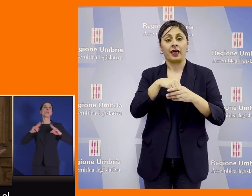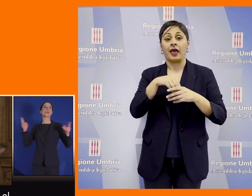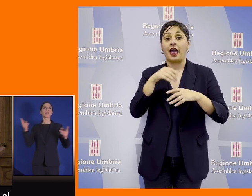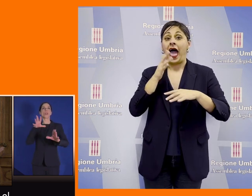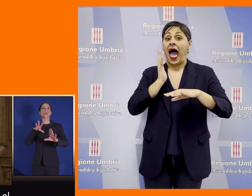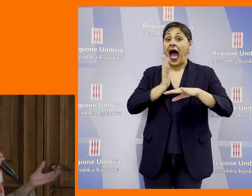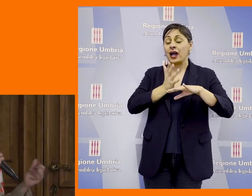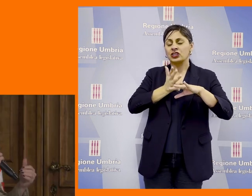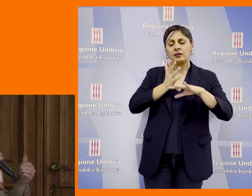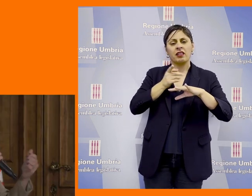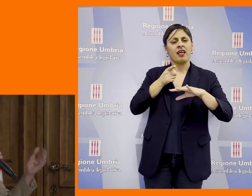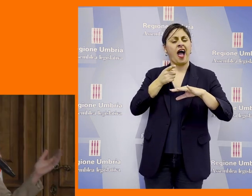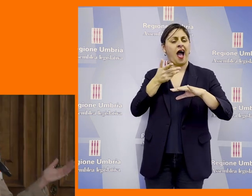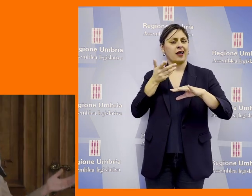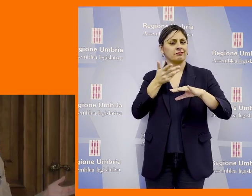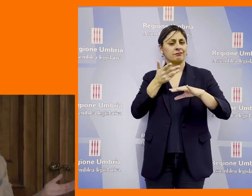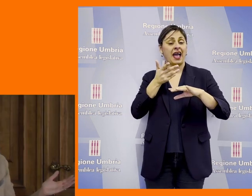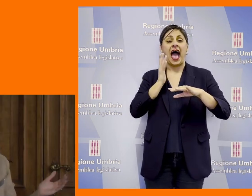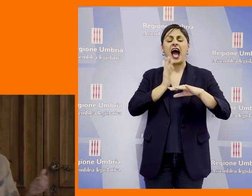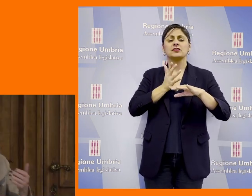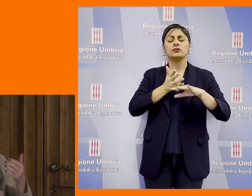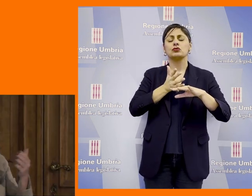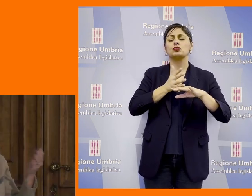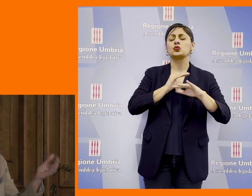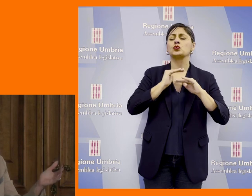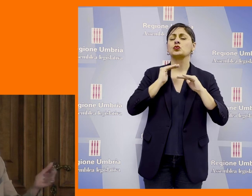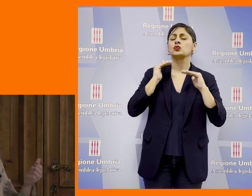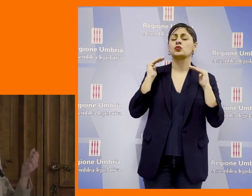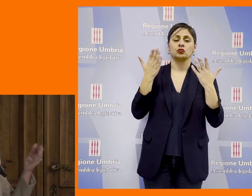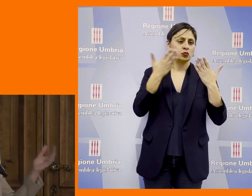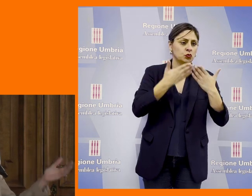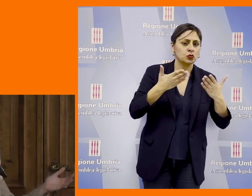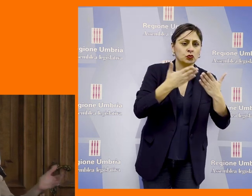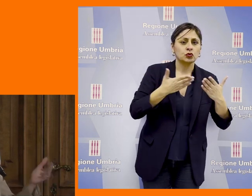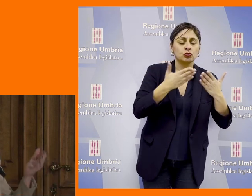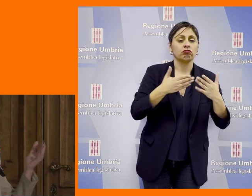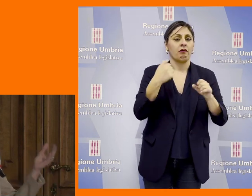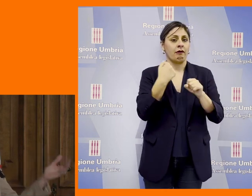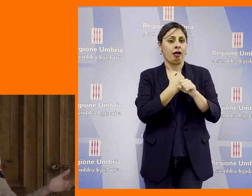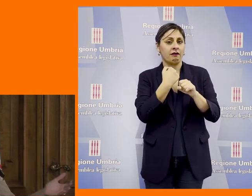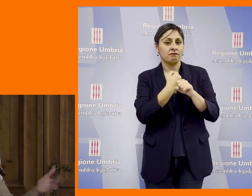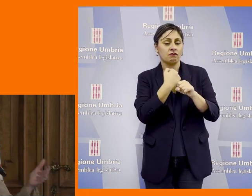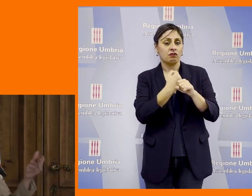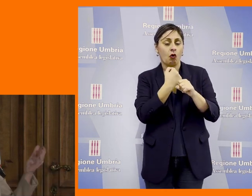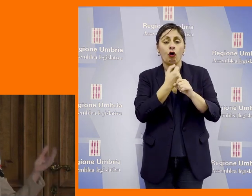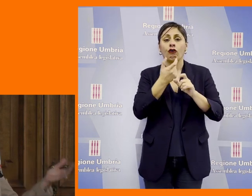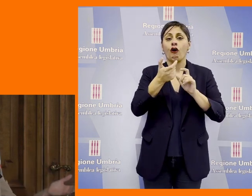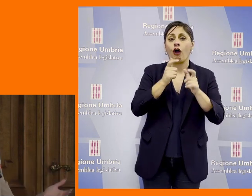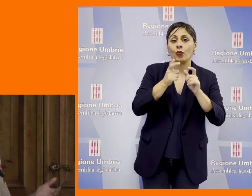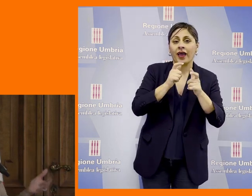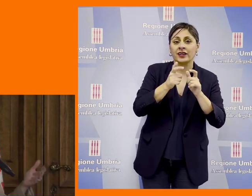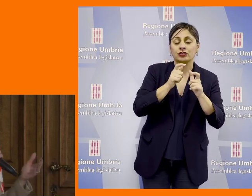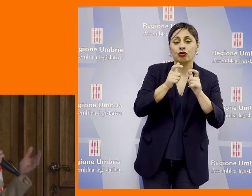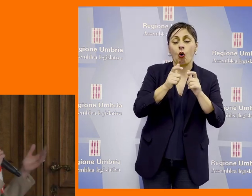'accessibilità intesa come accessibilità a tutto allo studio, al lavoro, alla